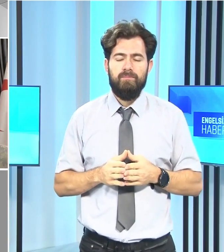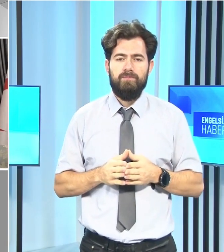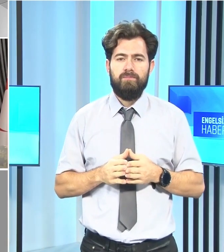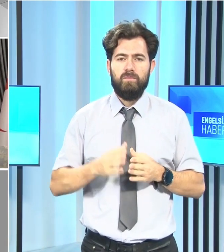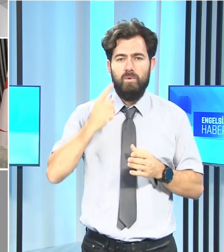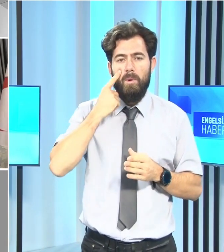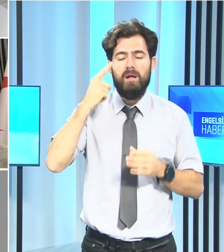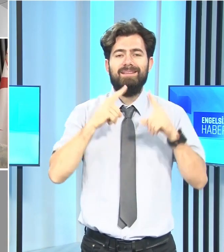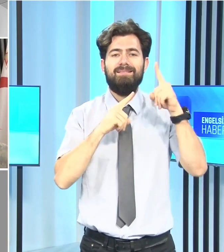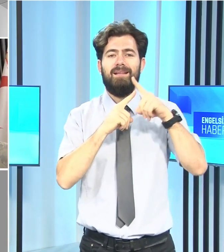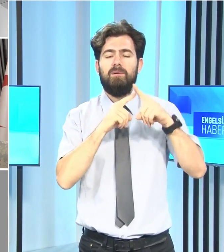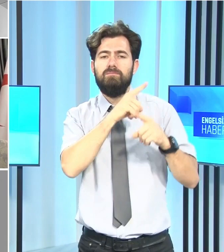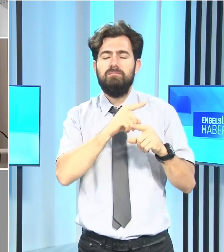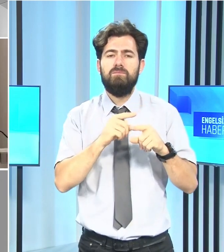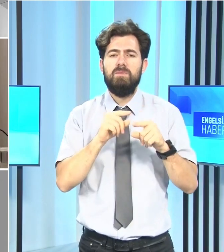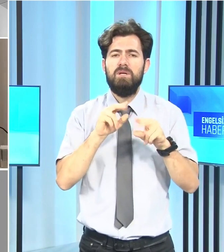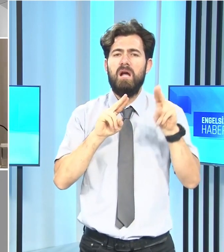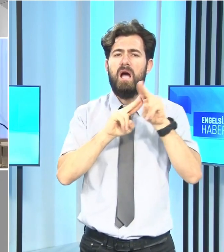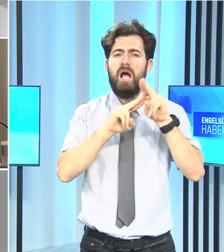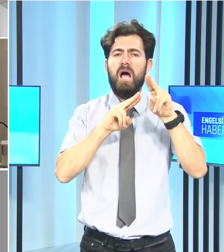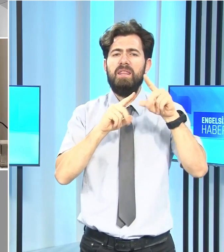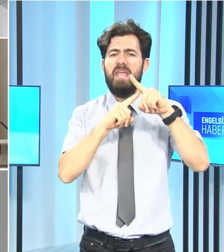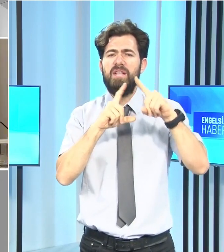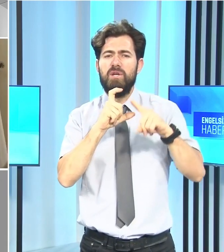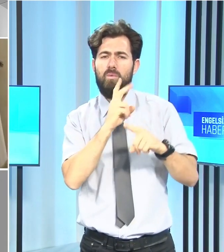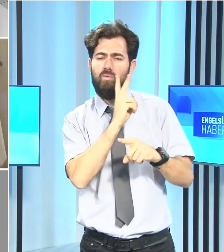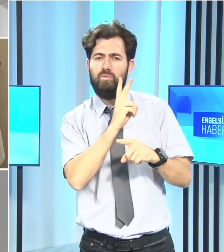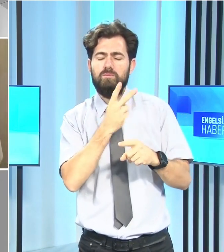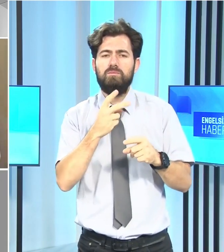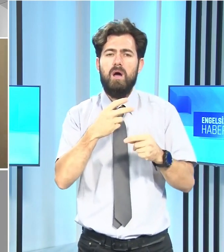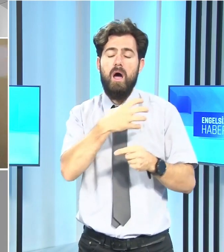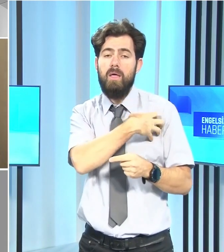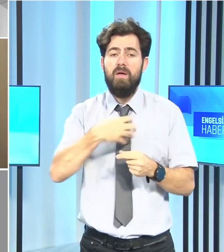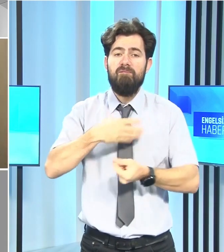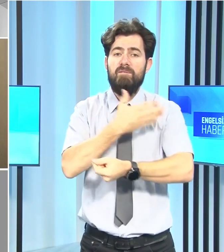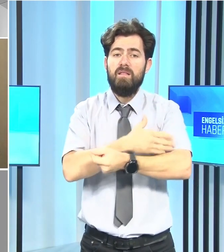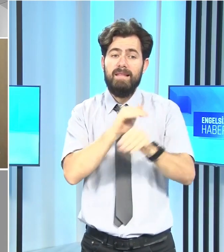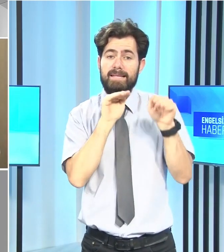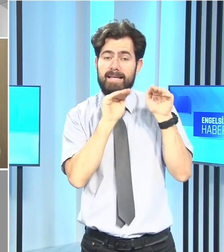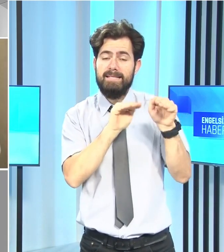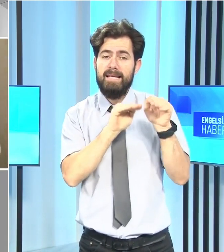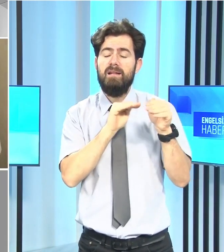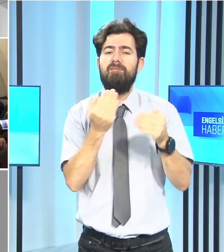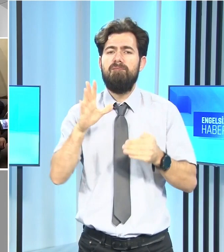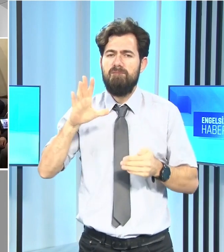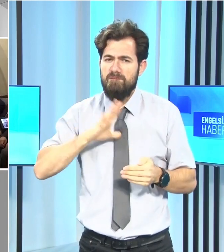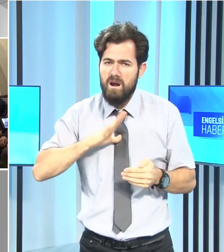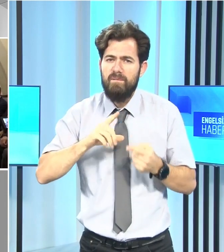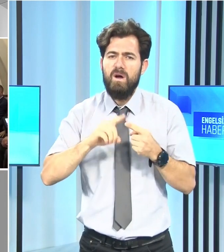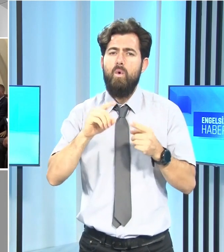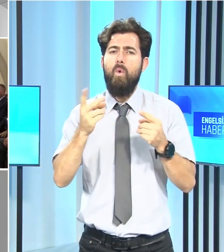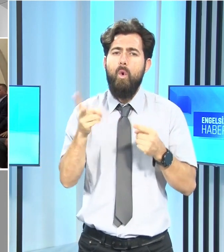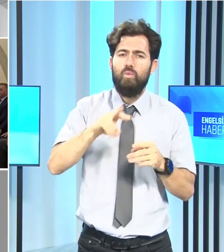Cumhurbaşkanı Tatar, Kuzey Kıbrıs Türk Cumhuriyeti'nin ana vatanın desteğiyle varlığı ve